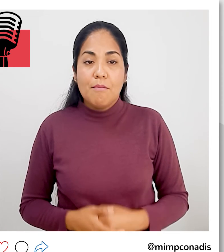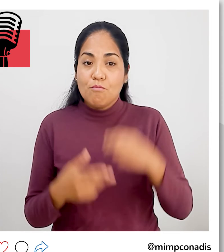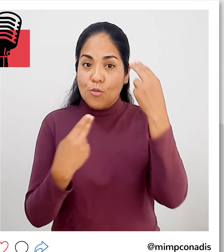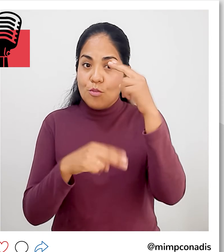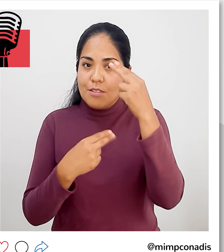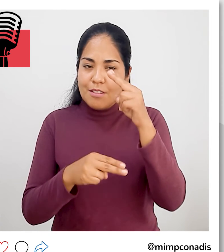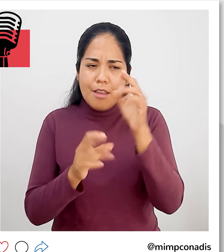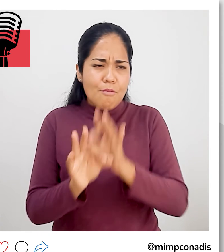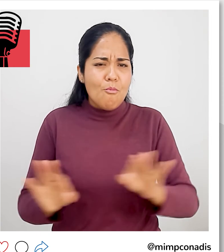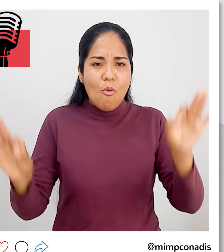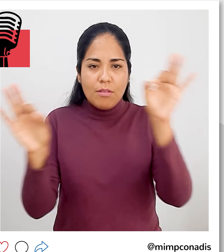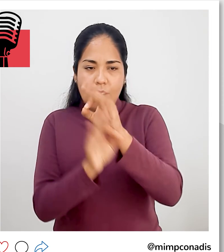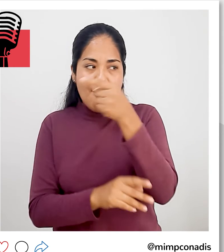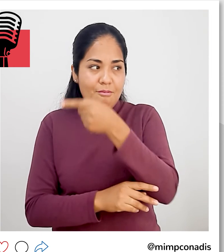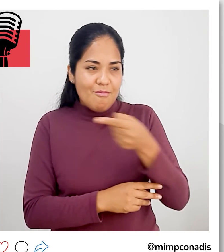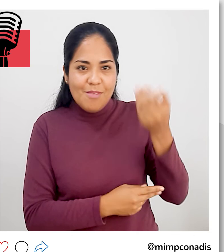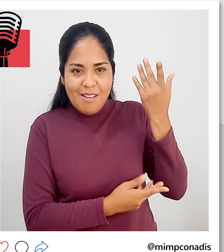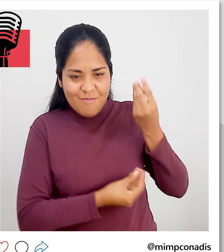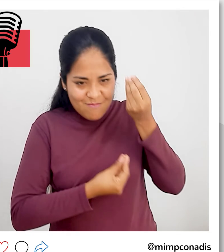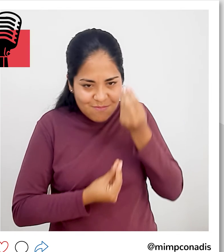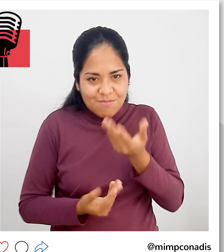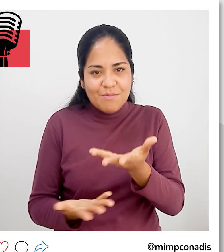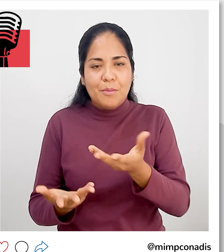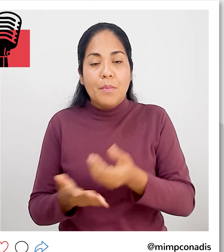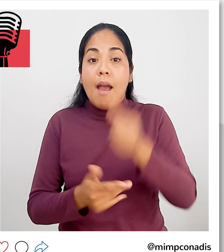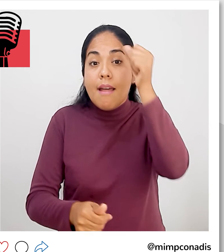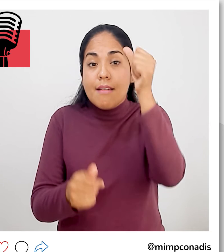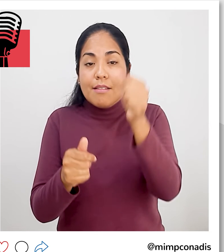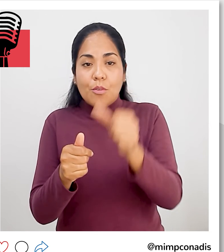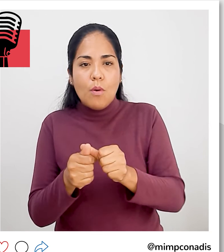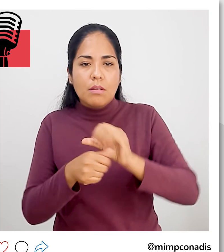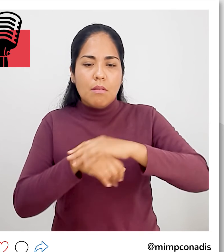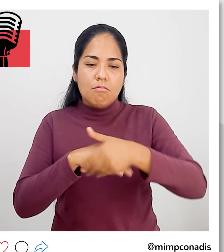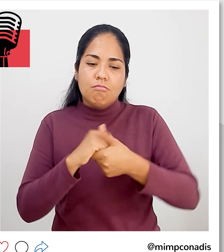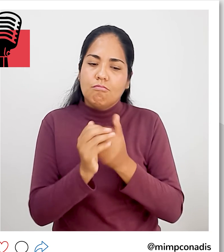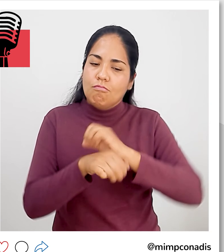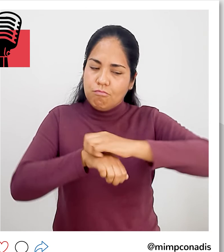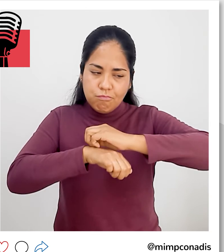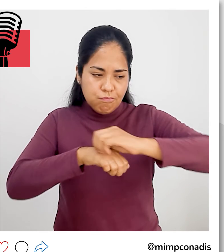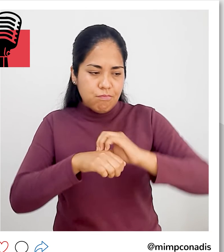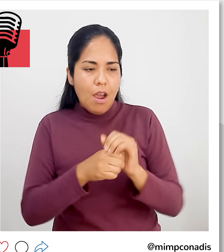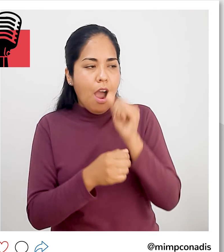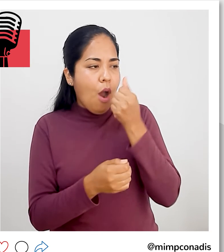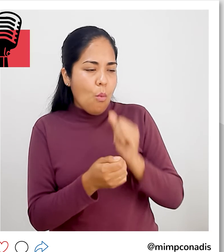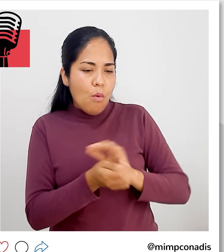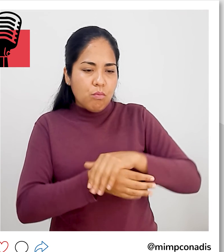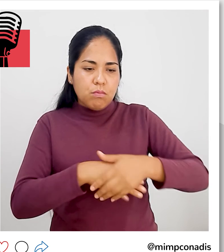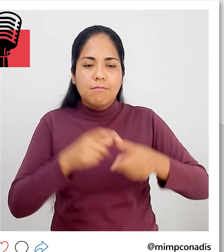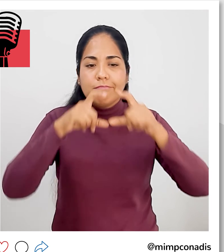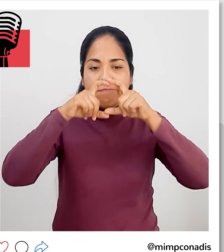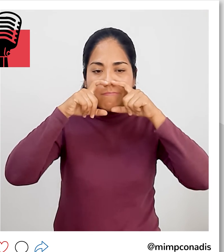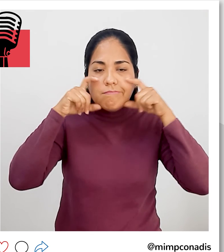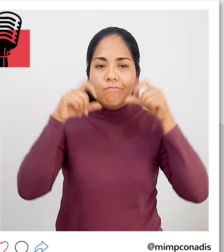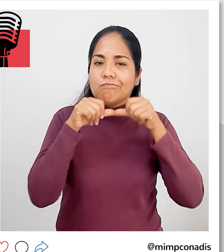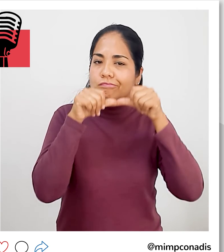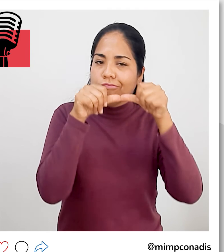Estas fueron las noticias más importantes de la semana. Recuerda lavarte las manos con agua y jabón, usar